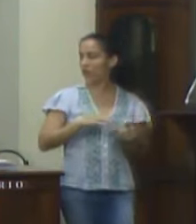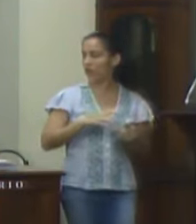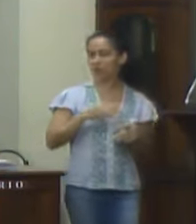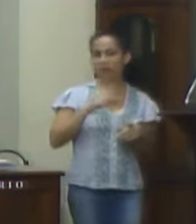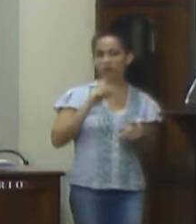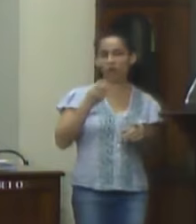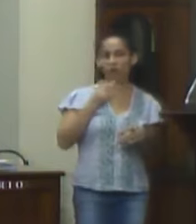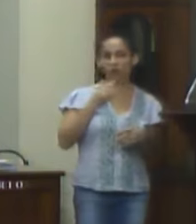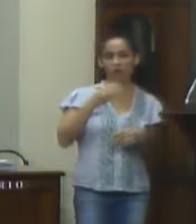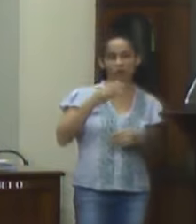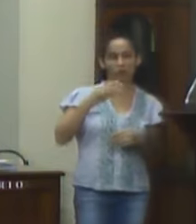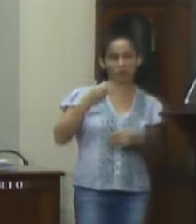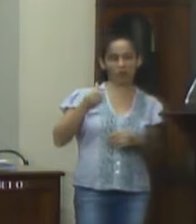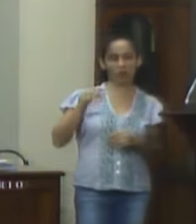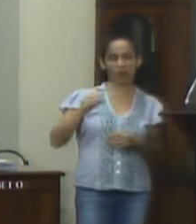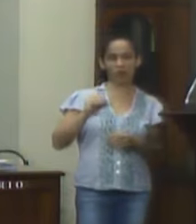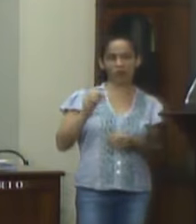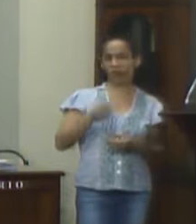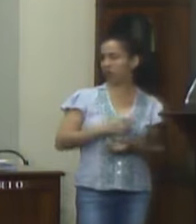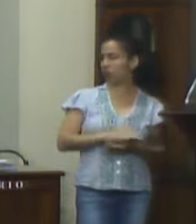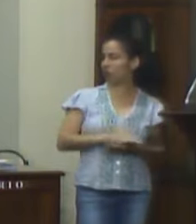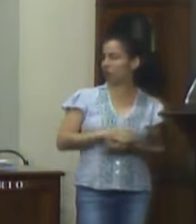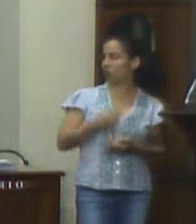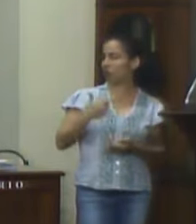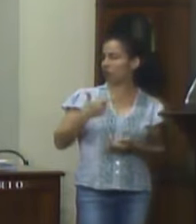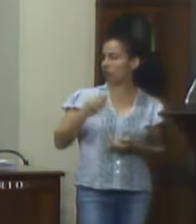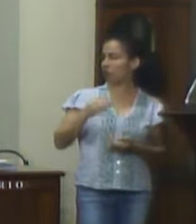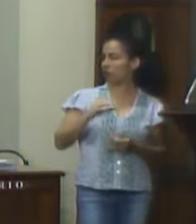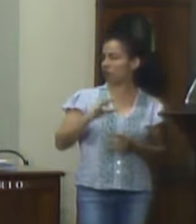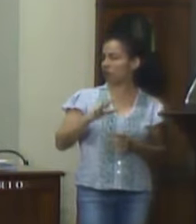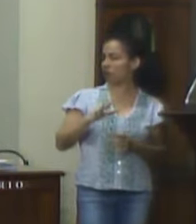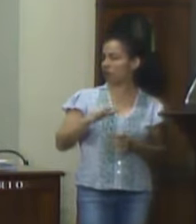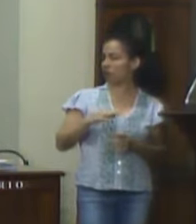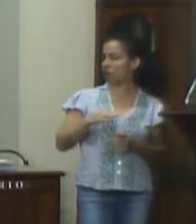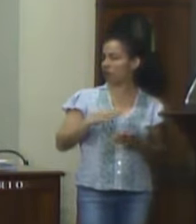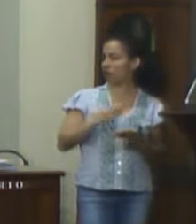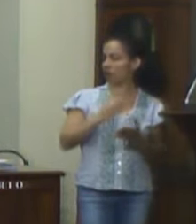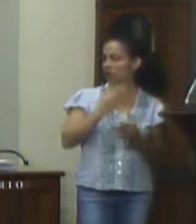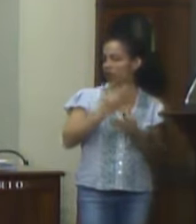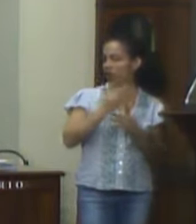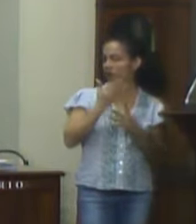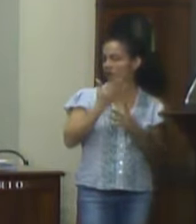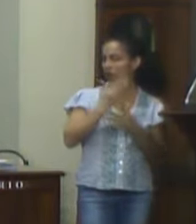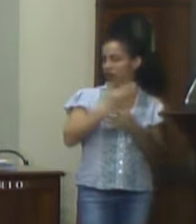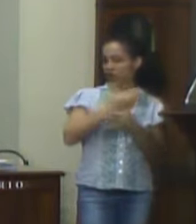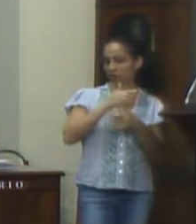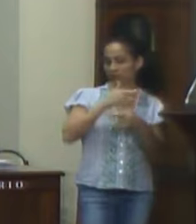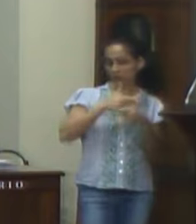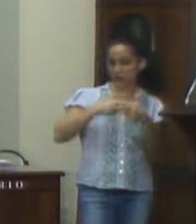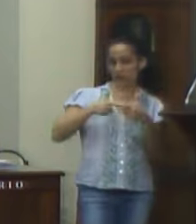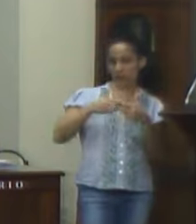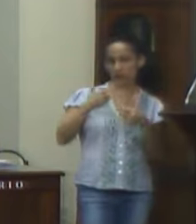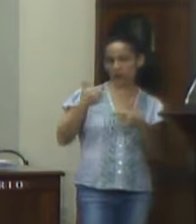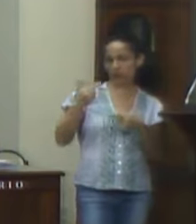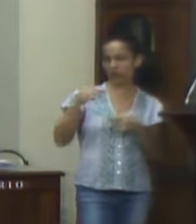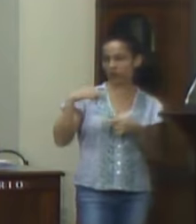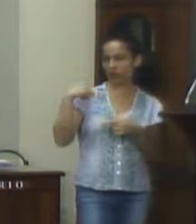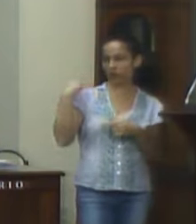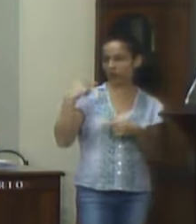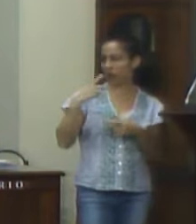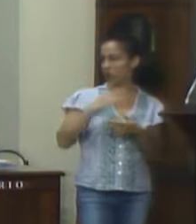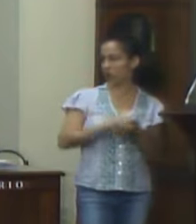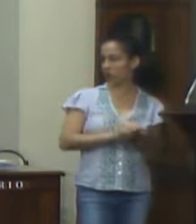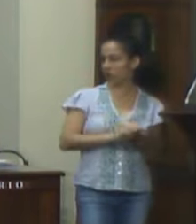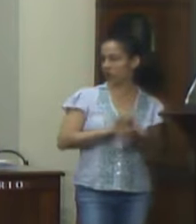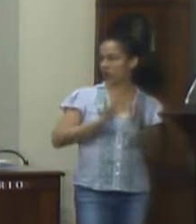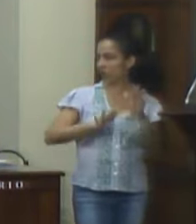360 mil estou tirando 20 mil dividido enfim dividido aí por 12 vereadores na faixa de